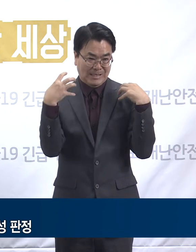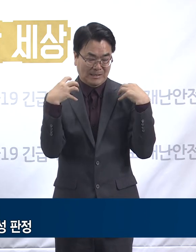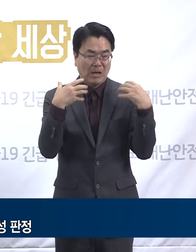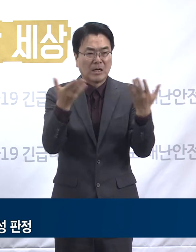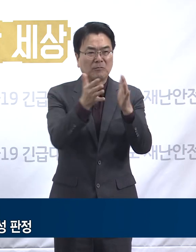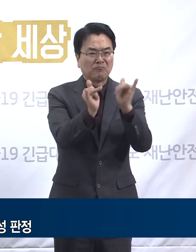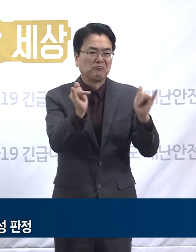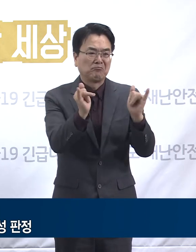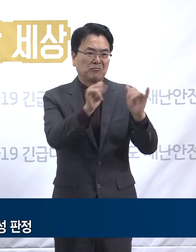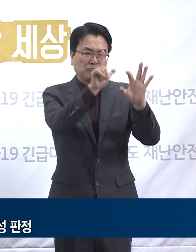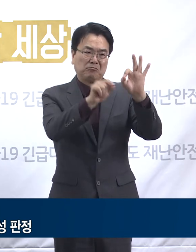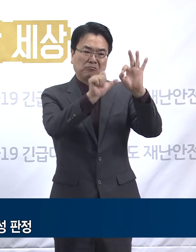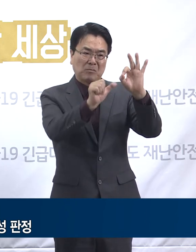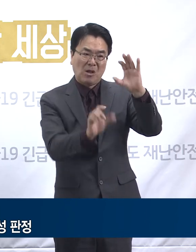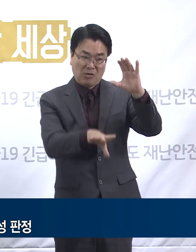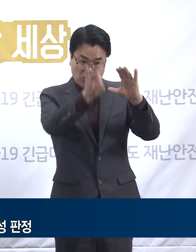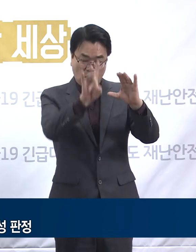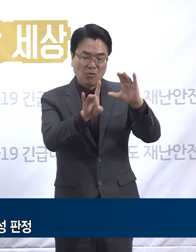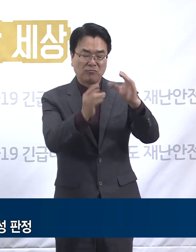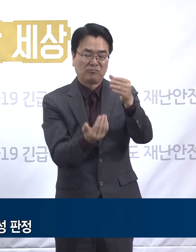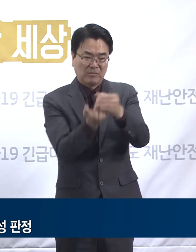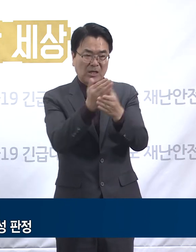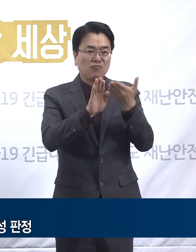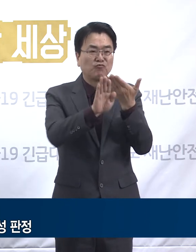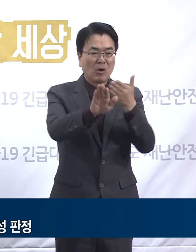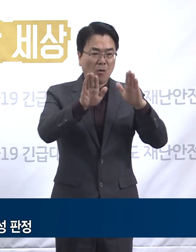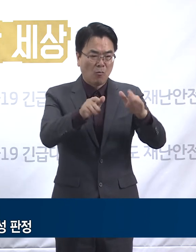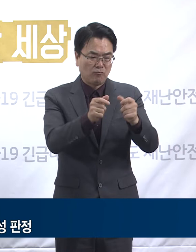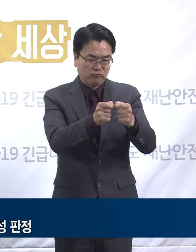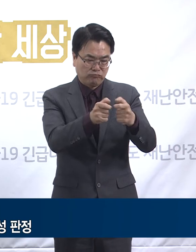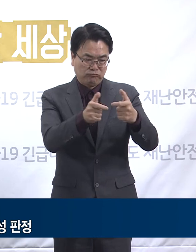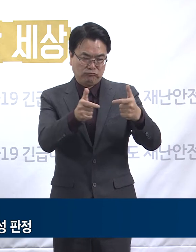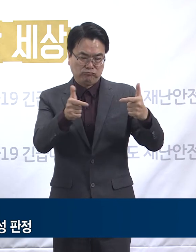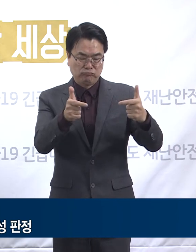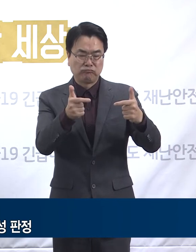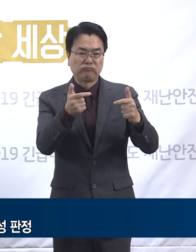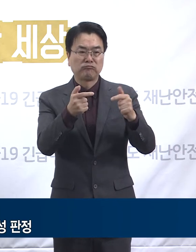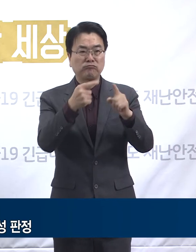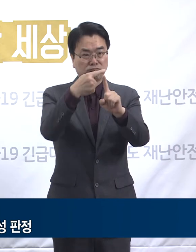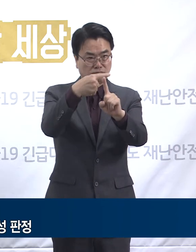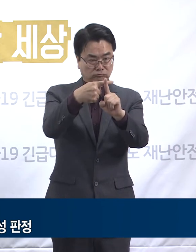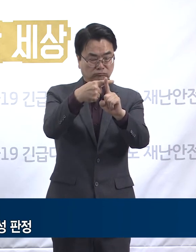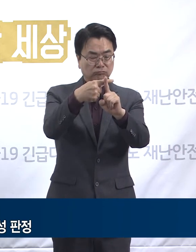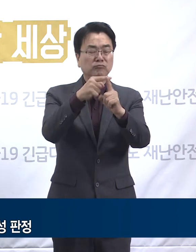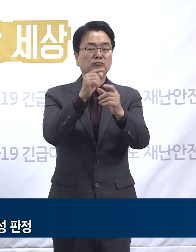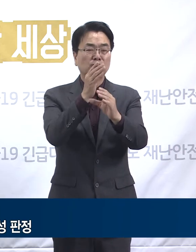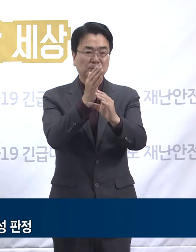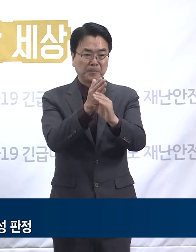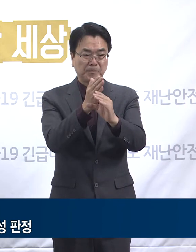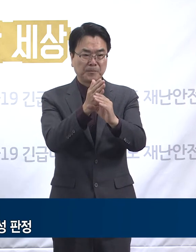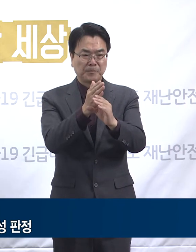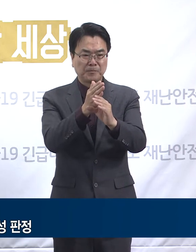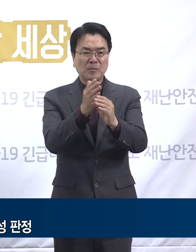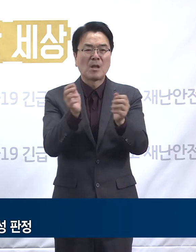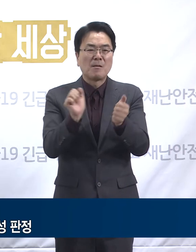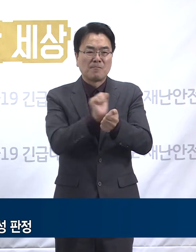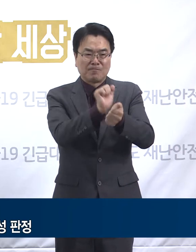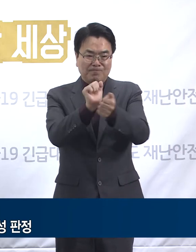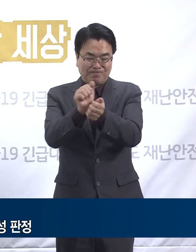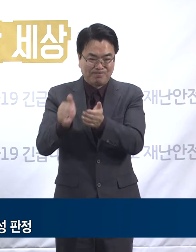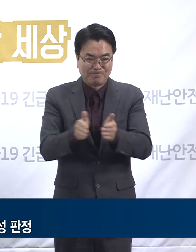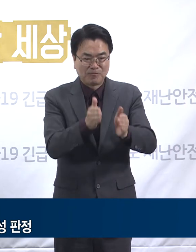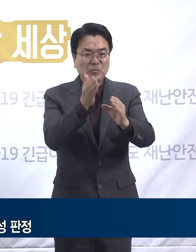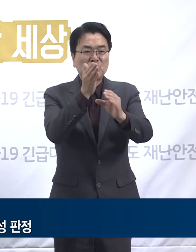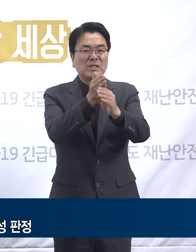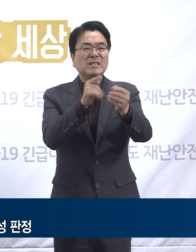5일에 증상 발현 이후 오늘 0시 기준 확진 판정을 받았습니다. 확진자의 감염 경로는 10월 14일 날 확진